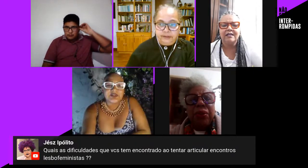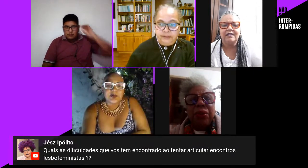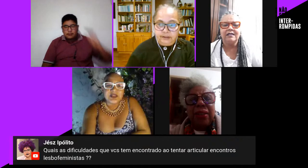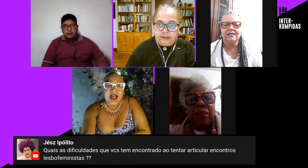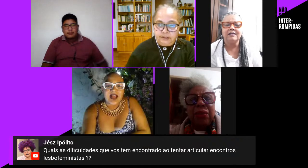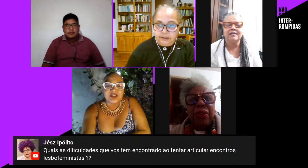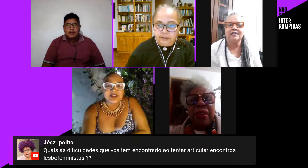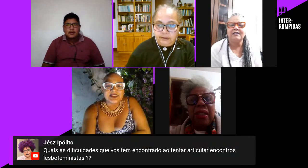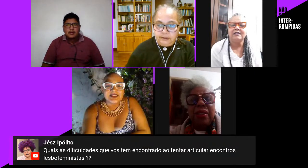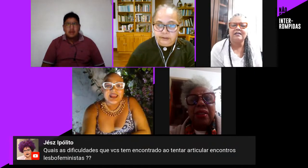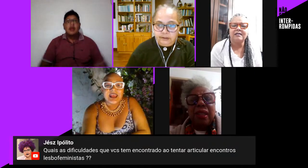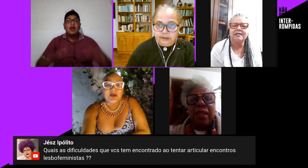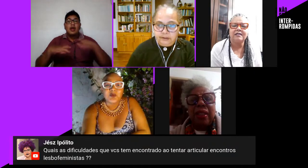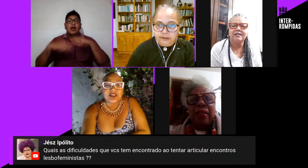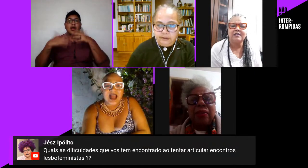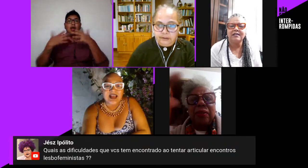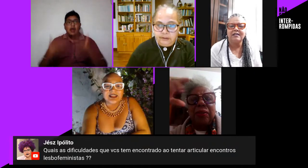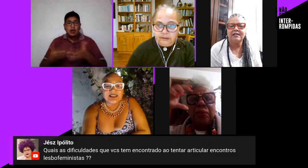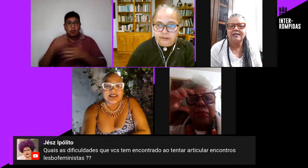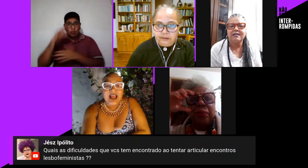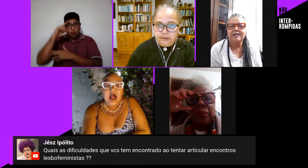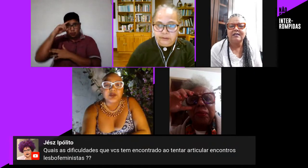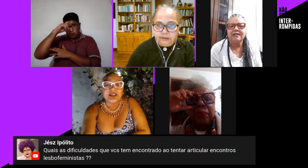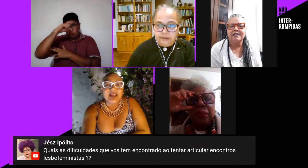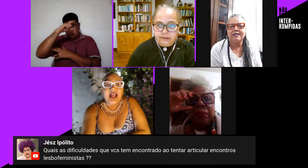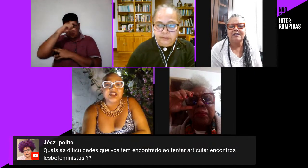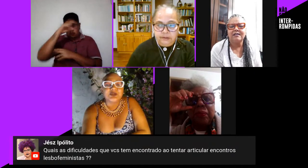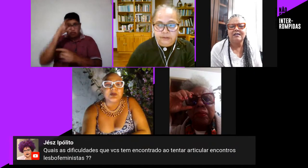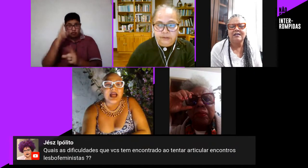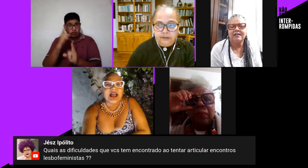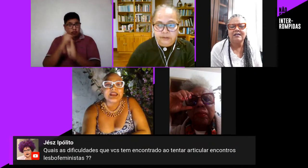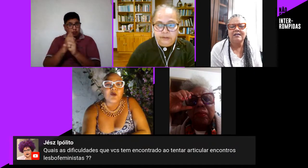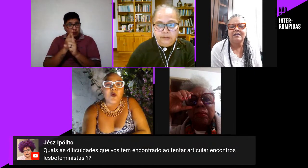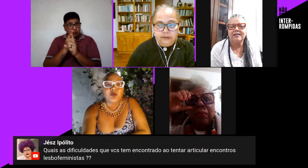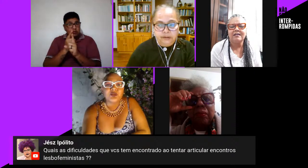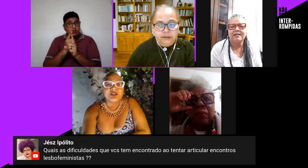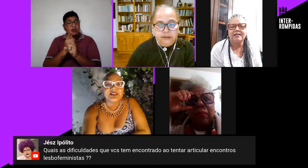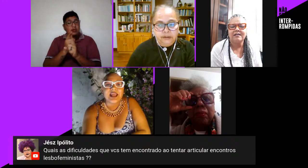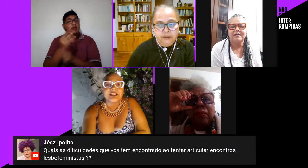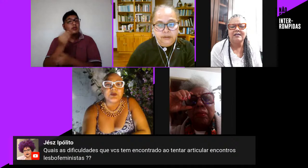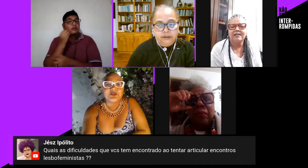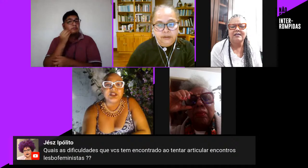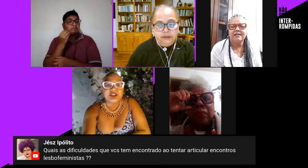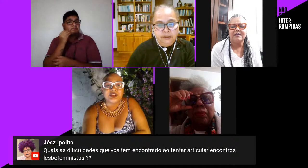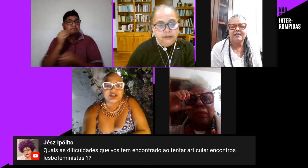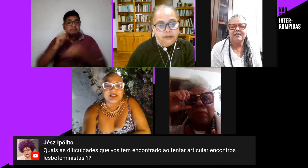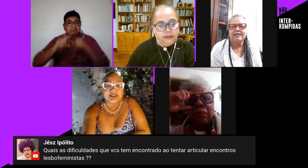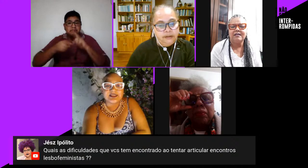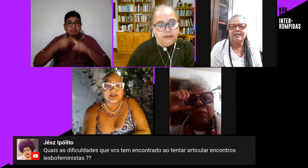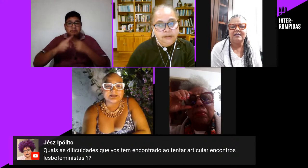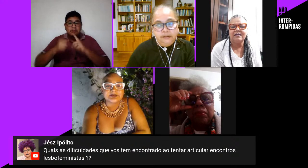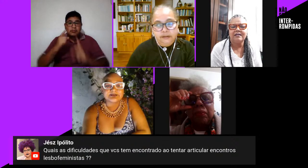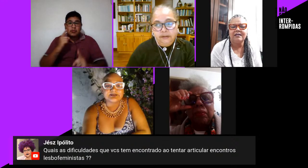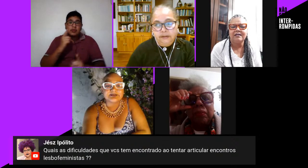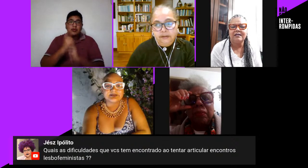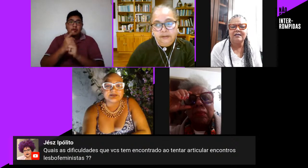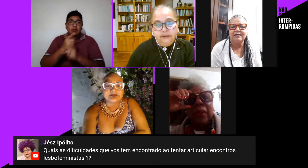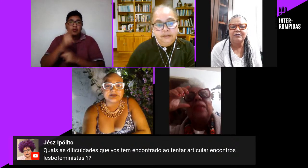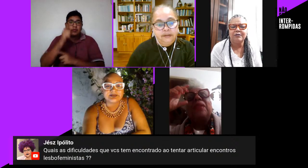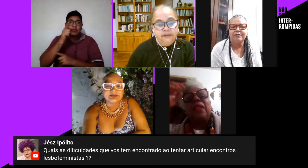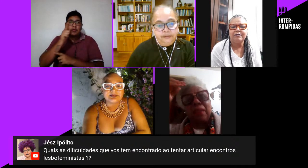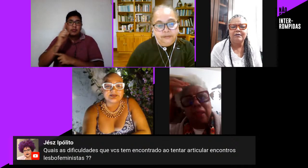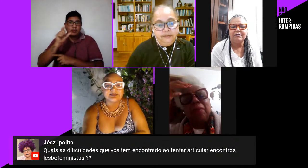quais as dificuldades encontradas ao tentar articular encontros lesbo